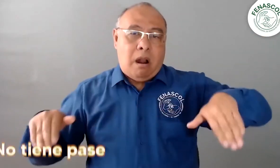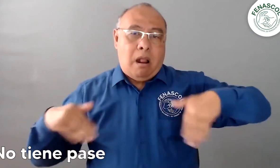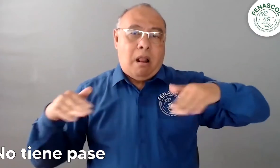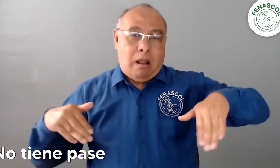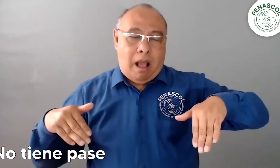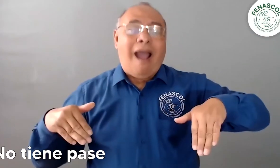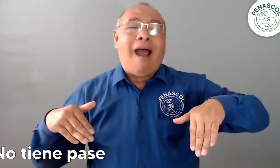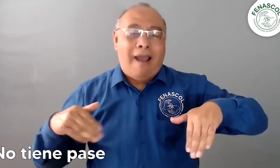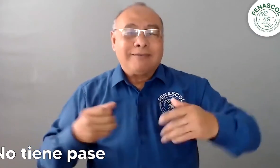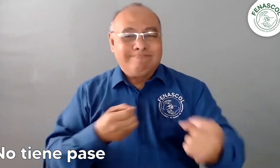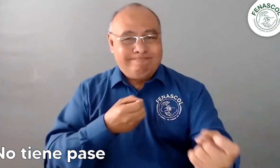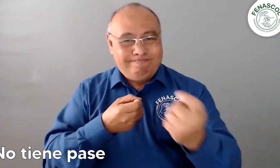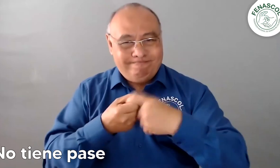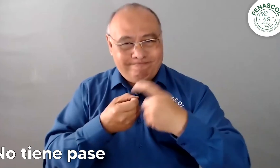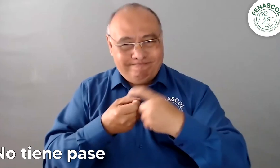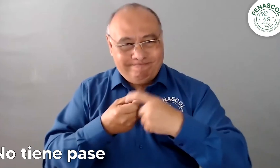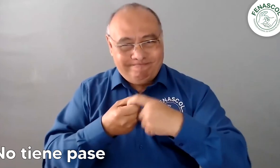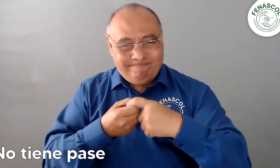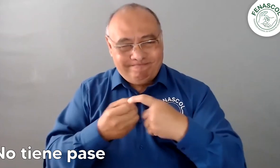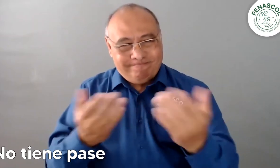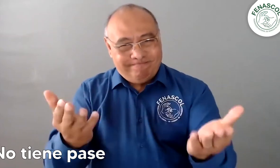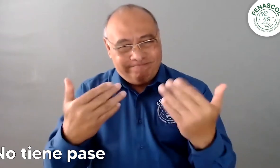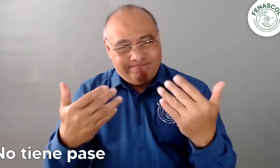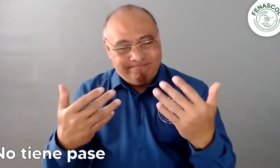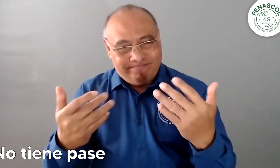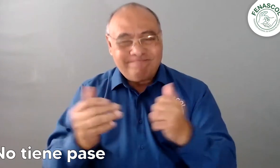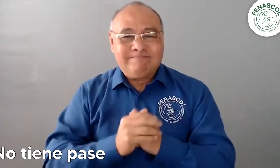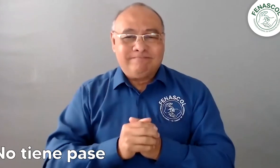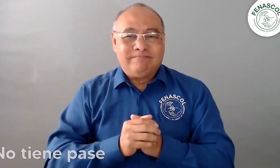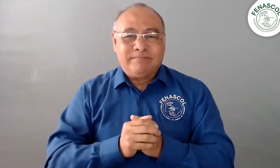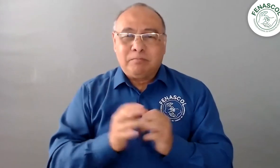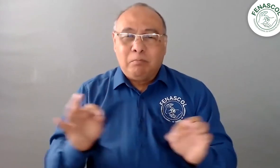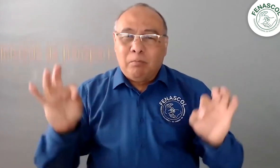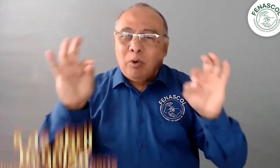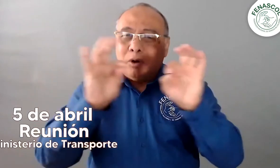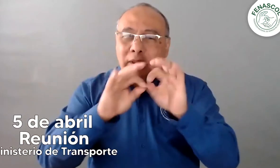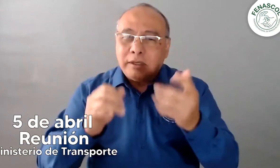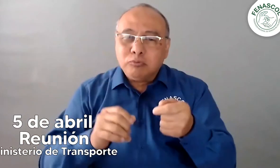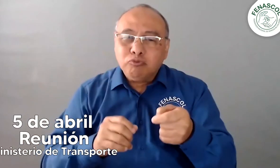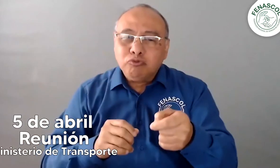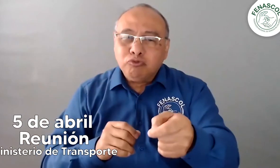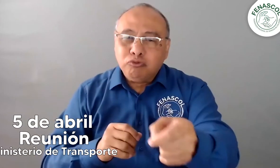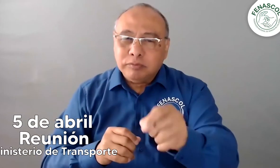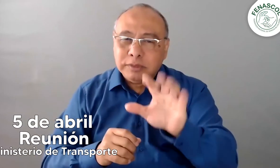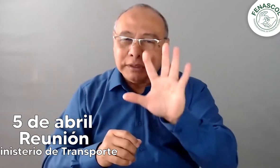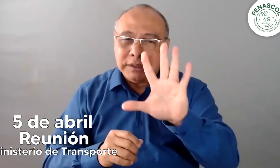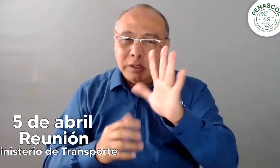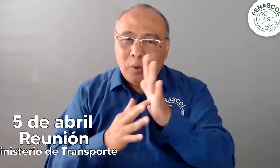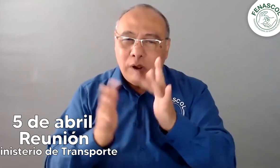y no tienen licencia de conducción puedan consignar sus datos. Esta información es muy